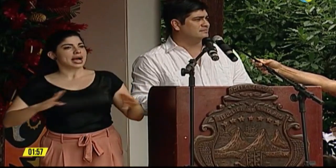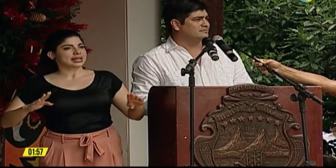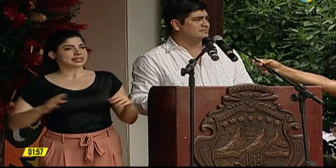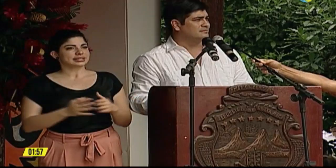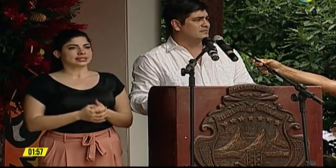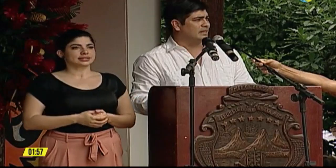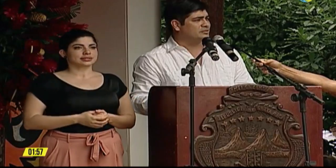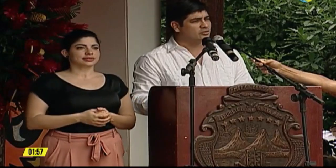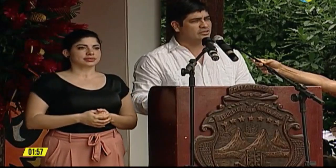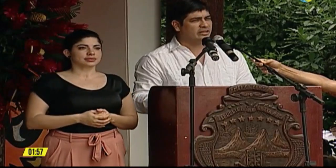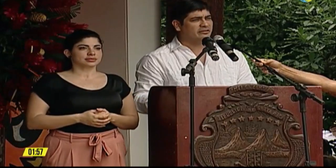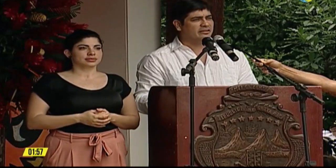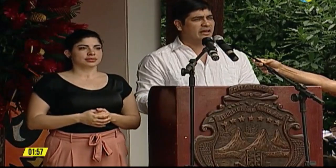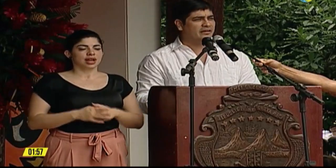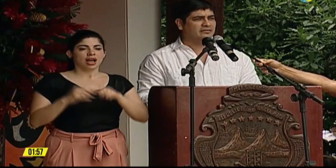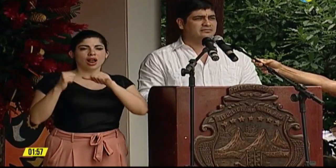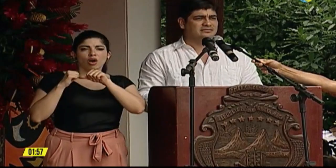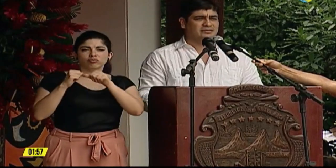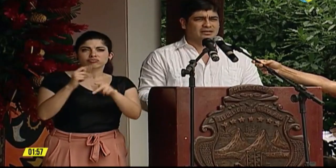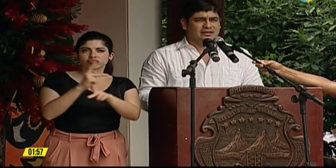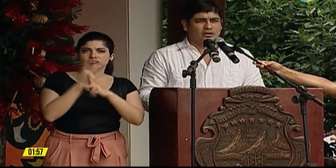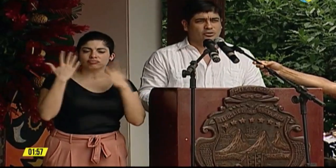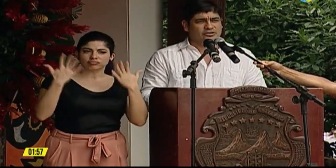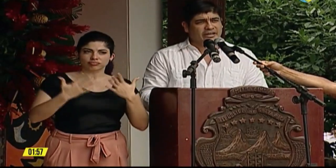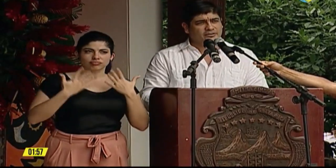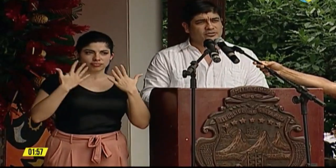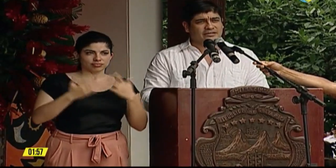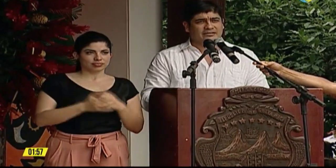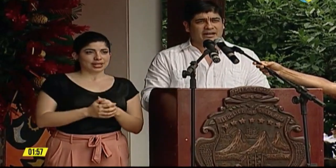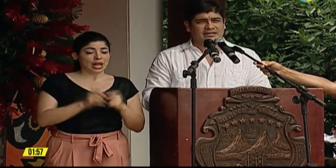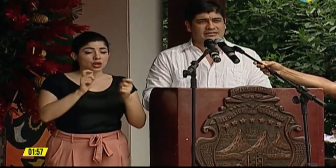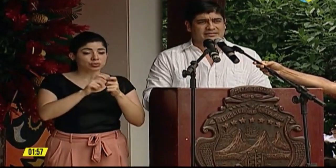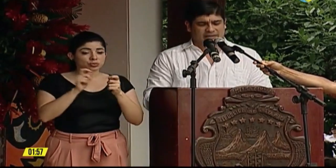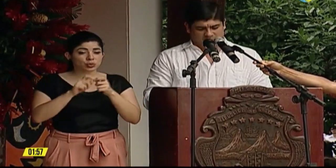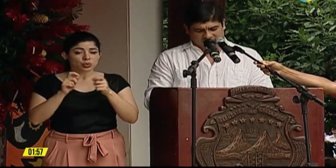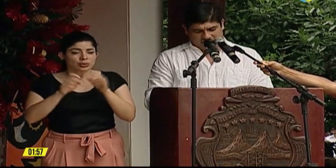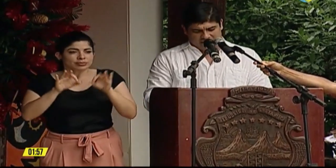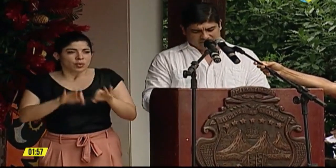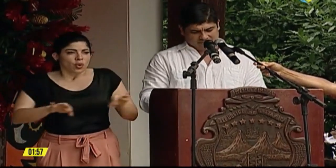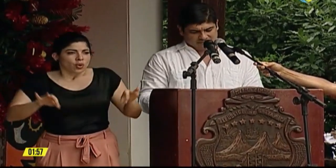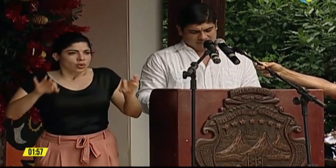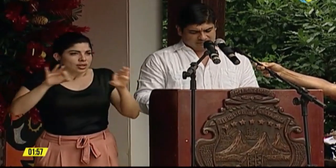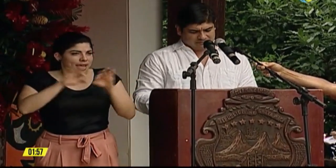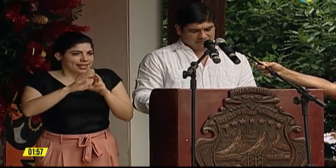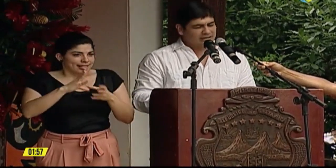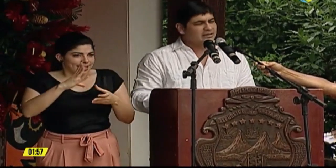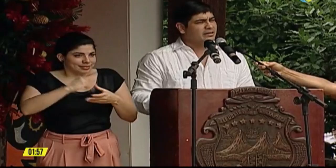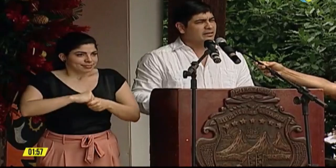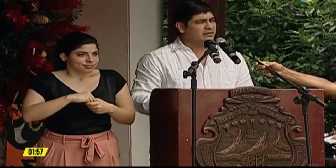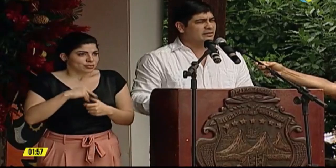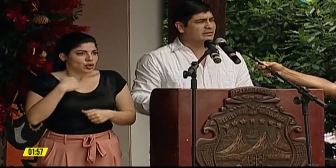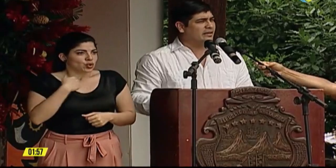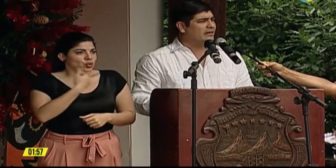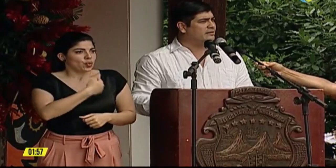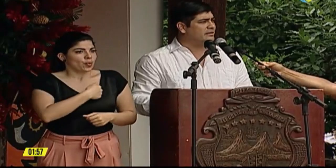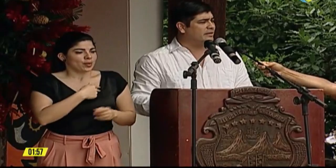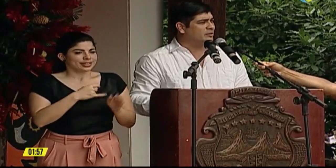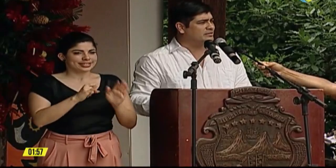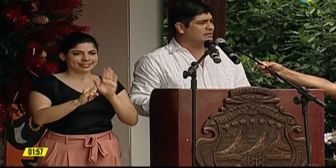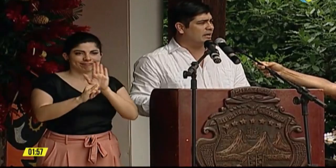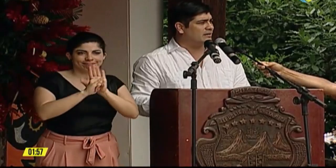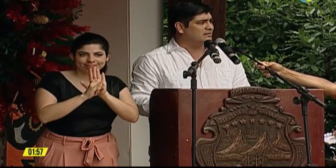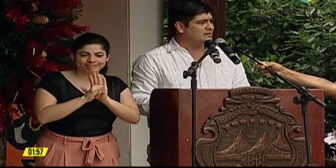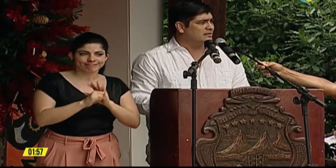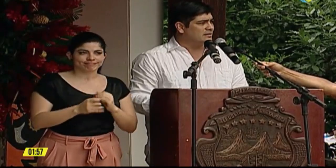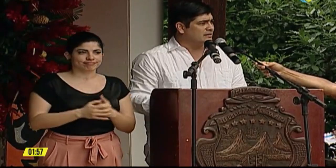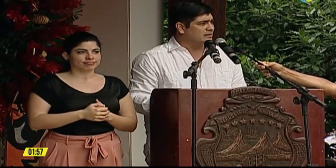la sostenibilidad, los hitos centrales de nuestra identidad y